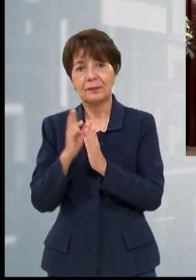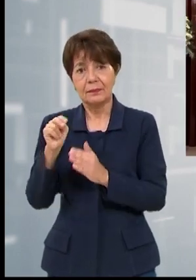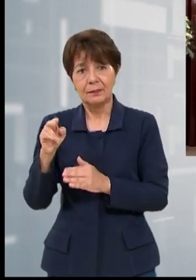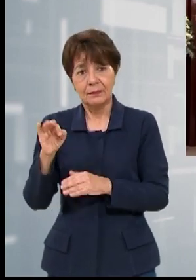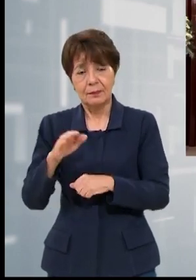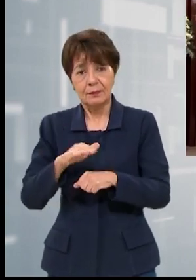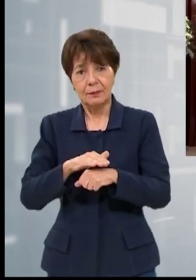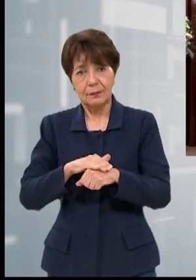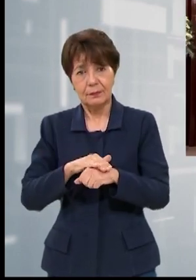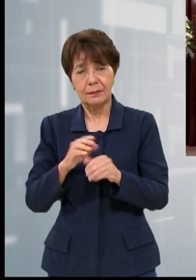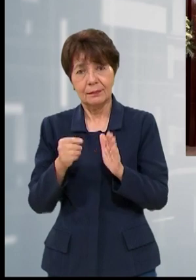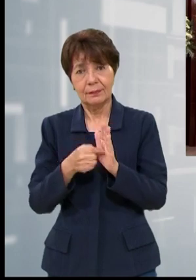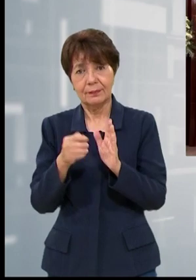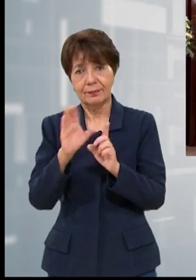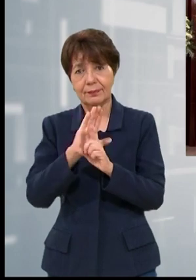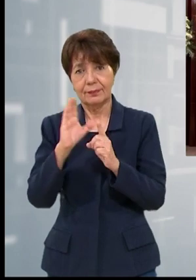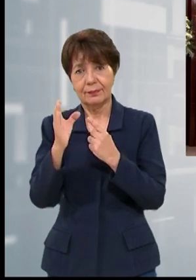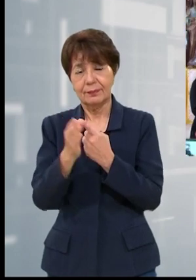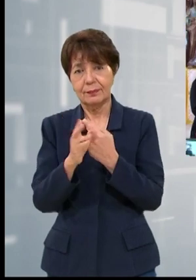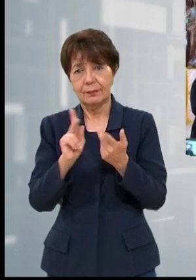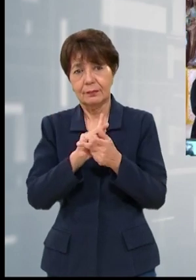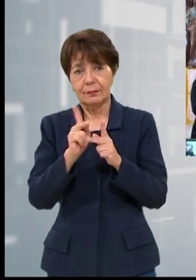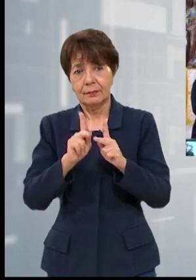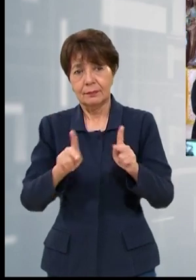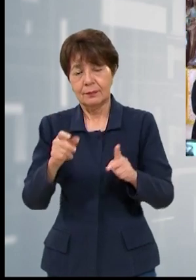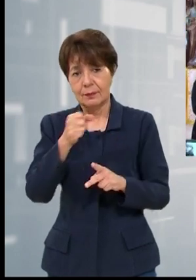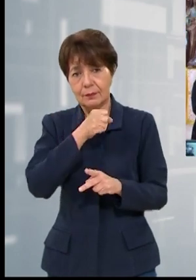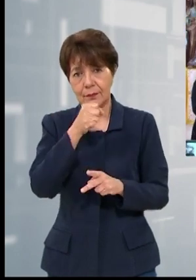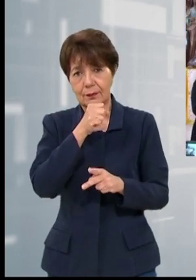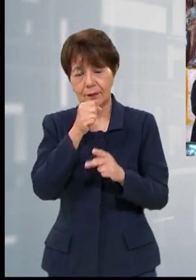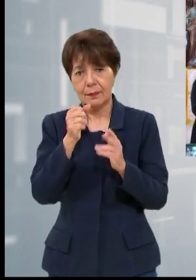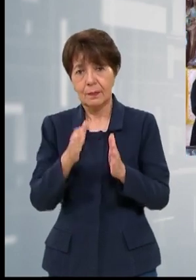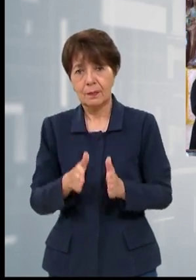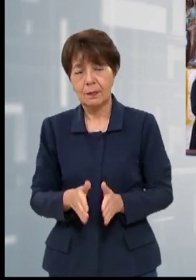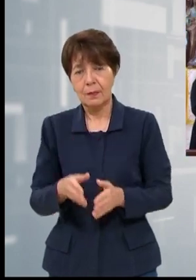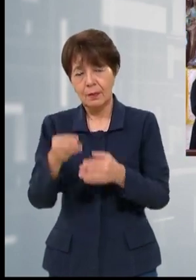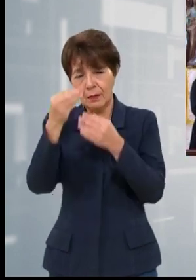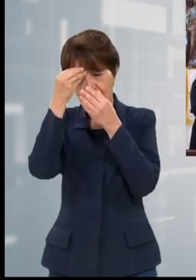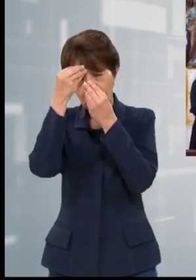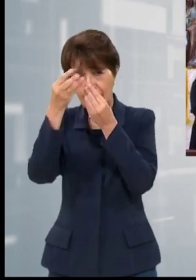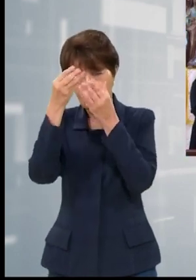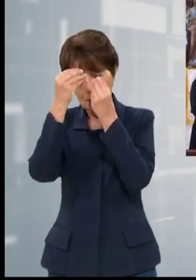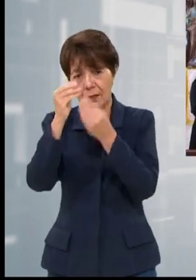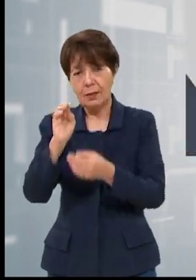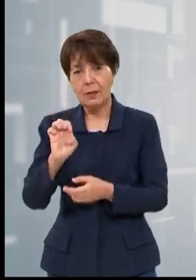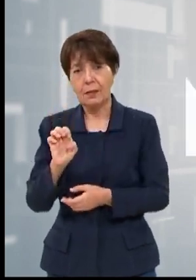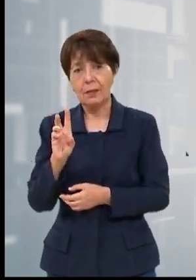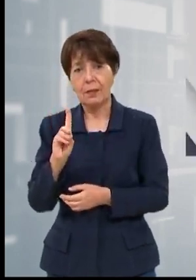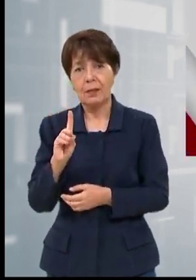difide, le invitamos a que juntos fomentemos una cultura de paz. Con imágenes de Nelson Montes, les informó Edi Romero.